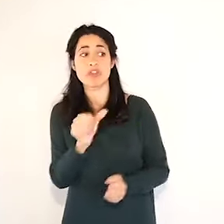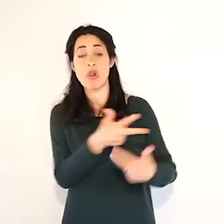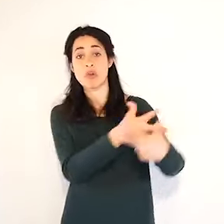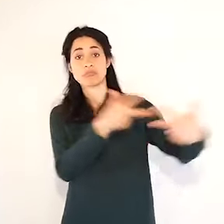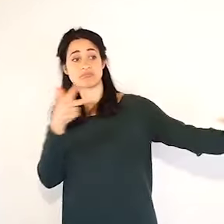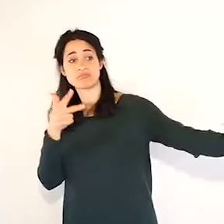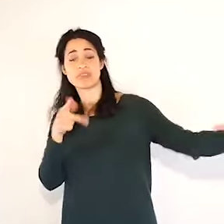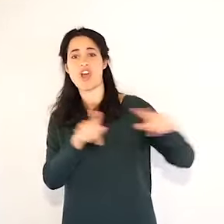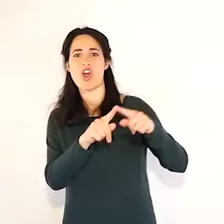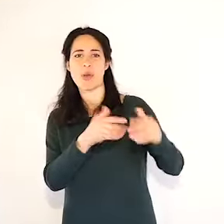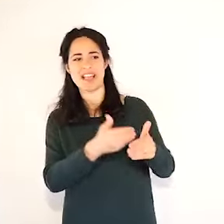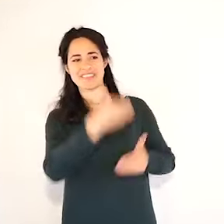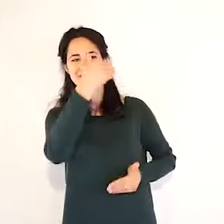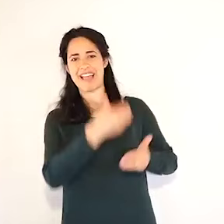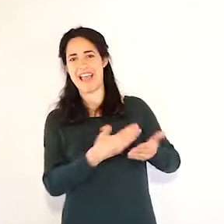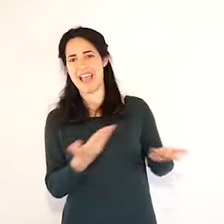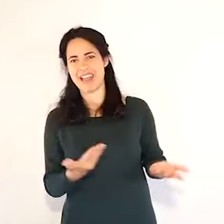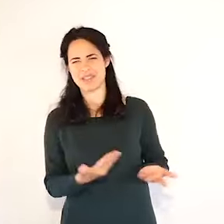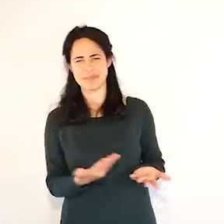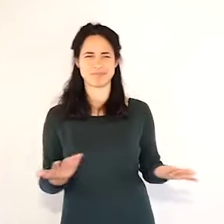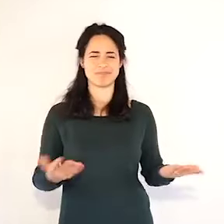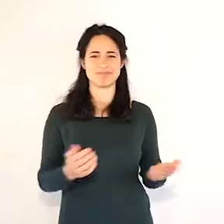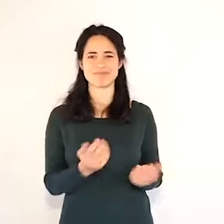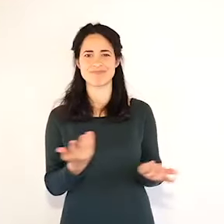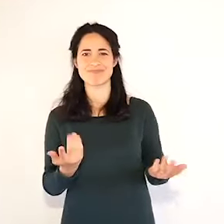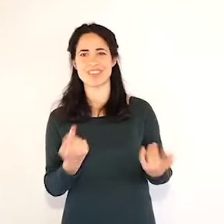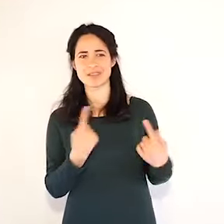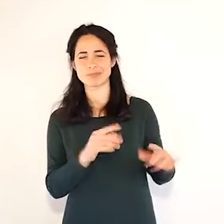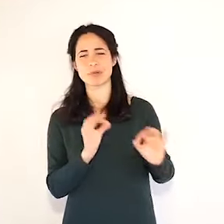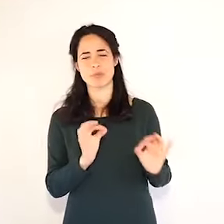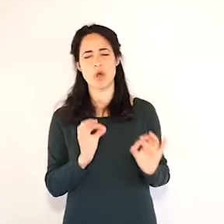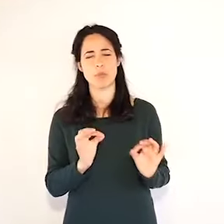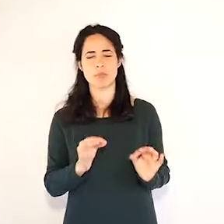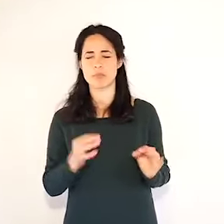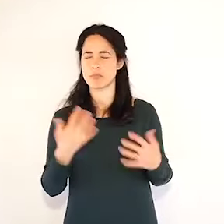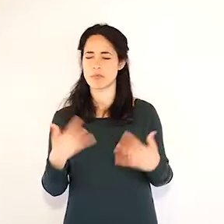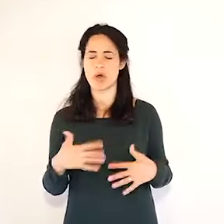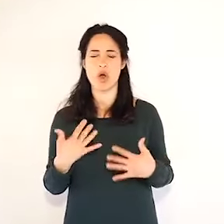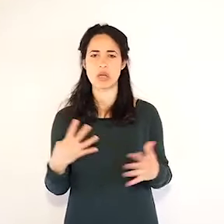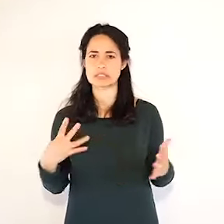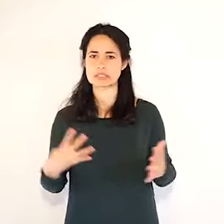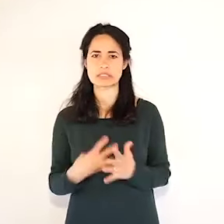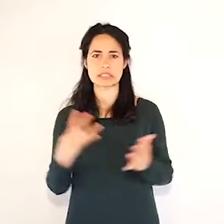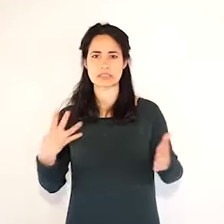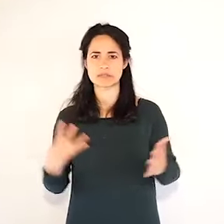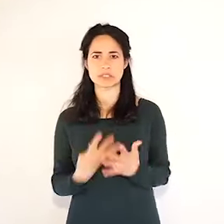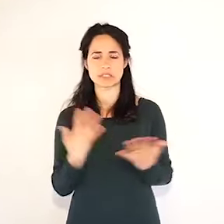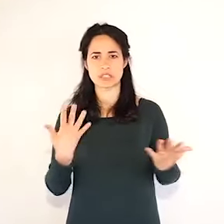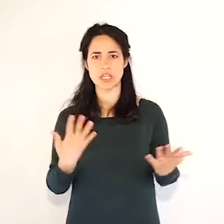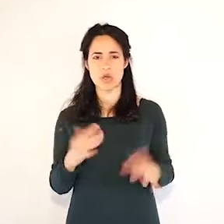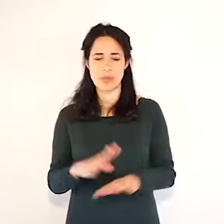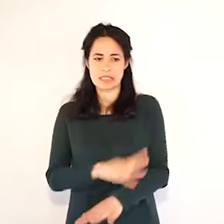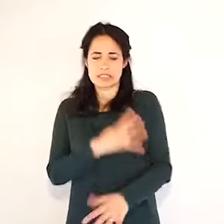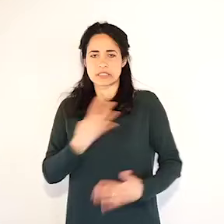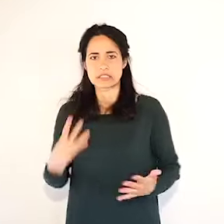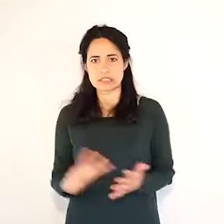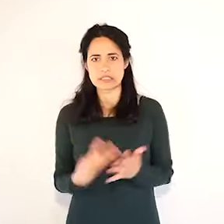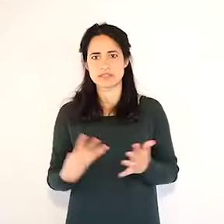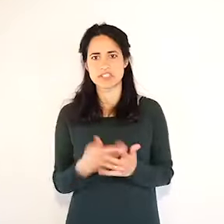drammatico per quello che comporta insomma per questa mancanza che è doppia da questo punto di vista.